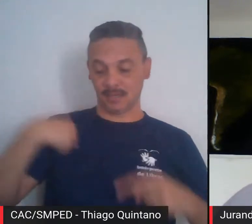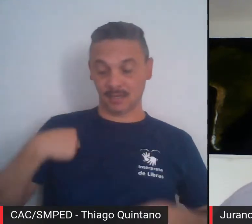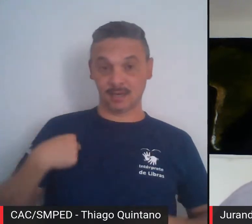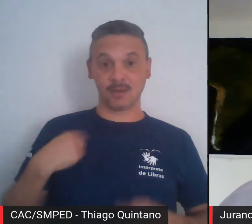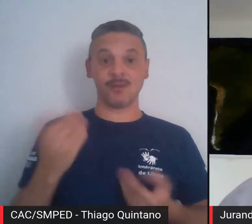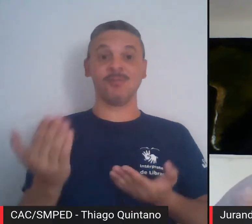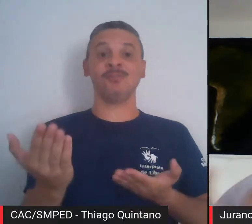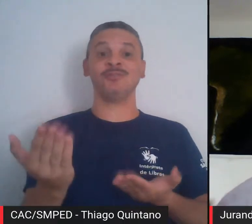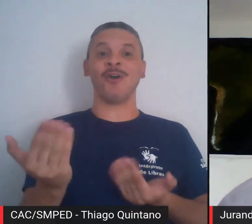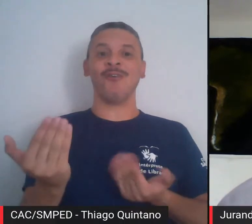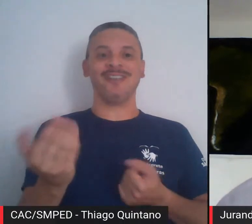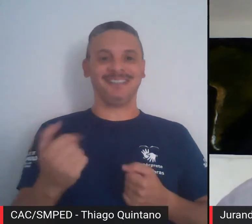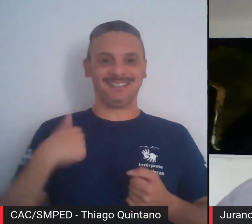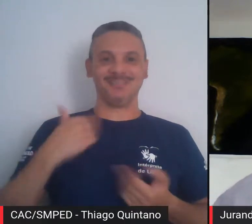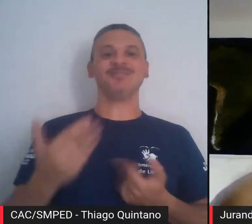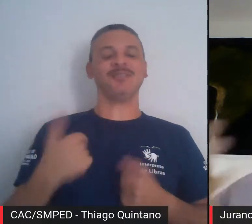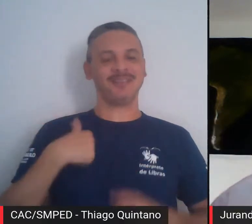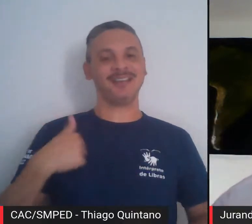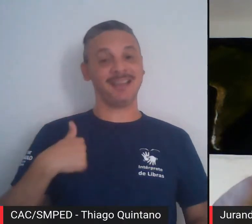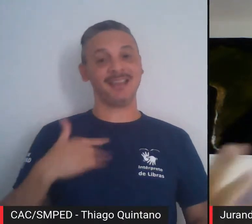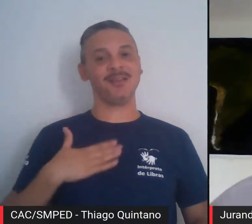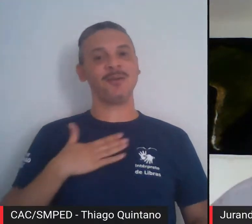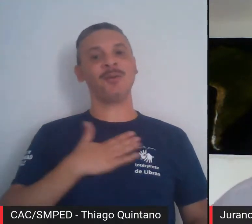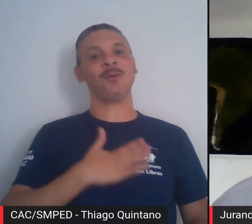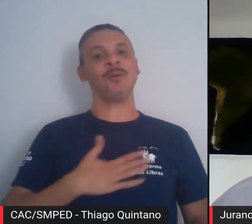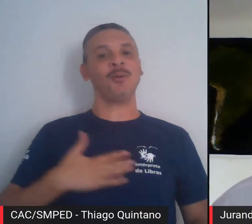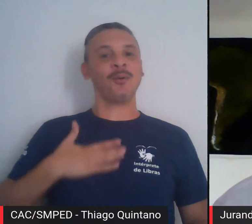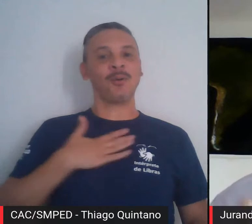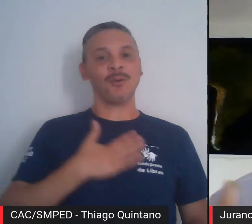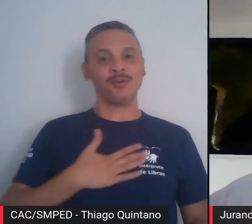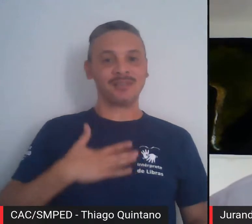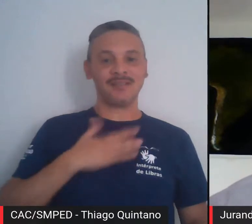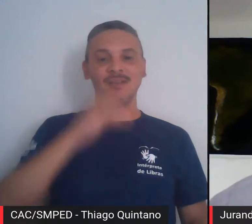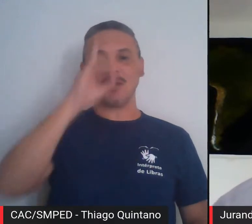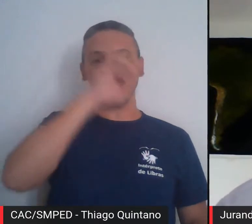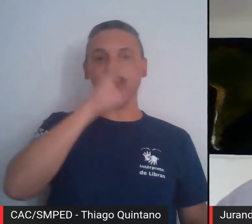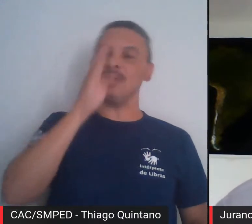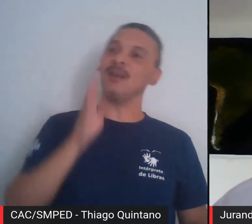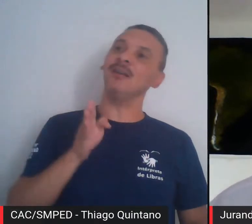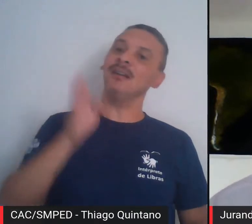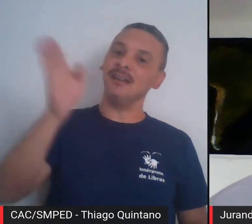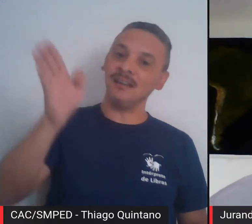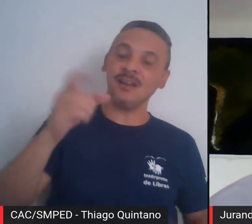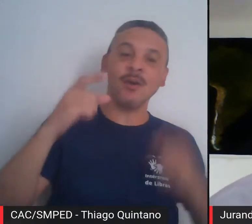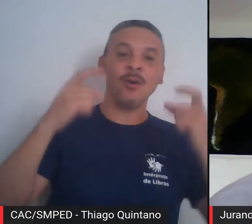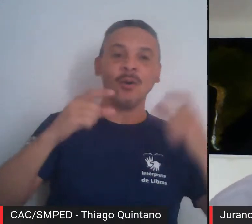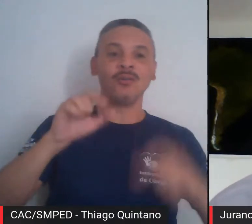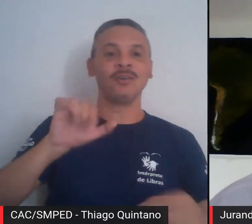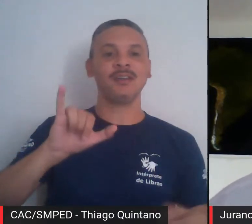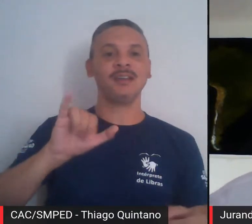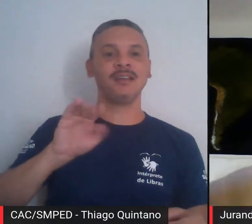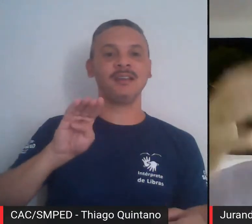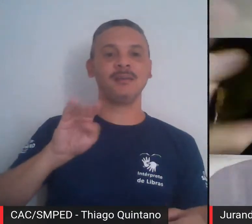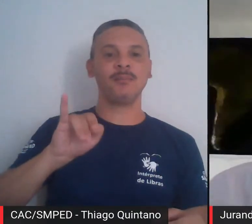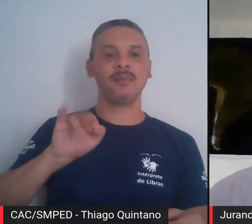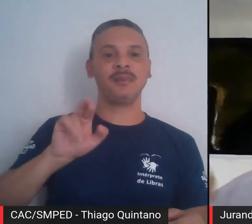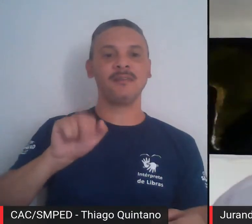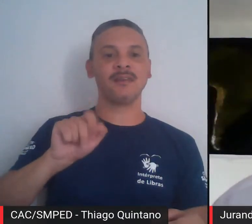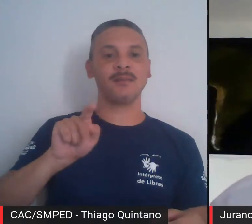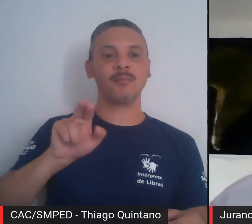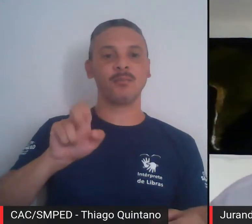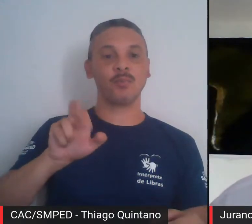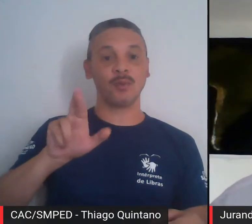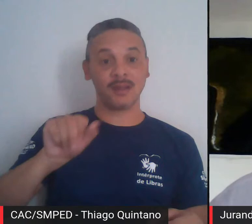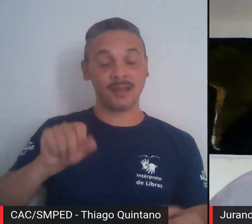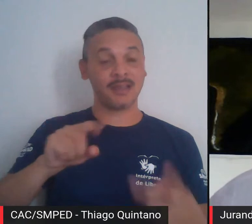um dos lugares que eu gostava muito de passar o domingo era ou no Ibirapuera, ou no Zoológico, ou no Pico do